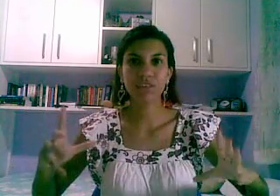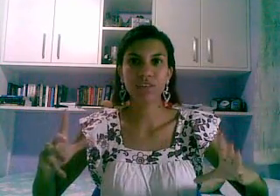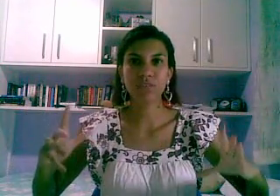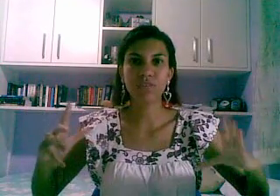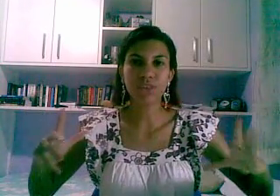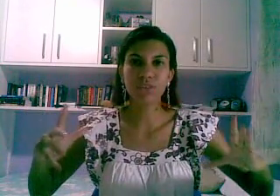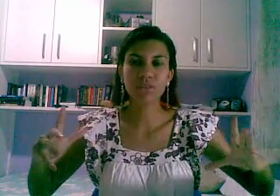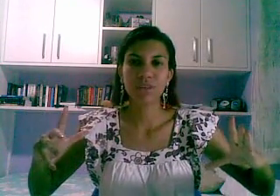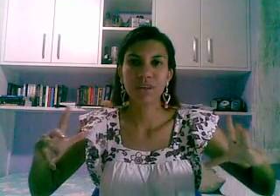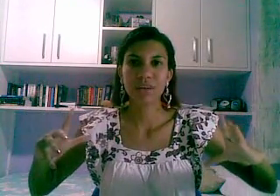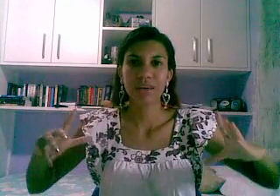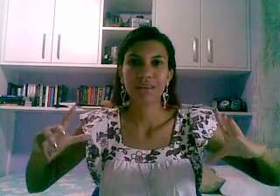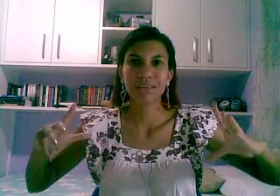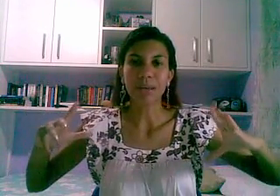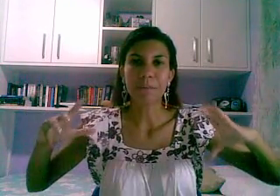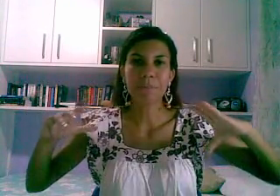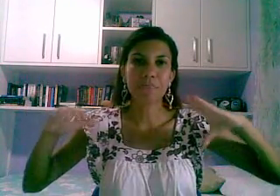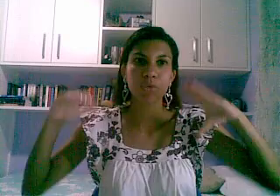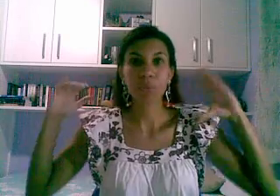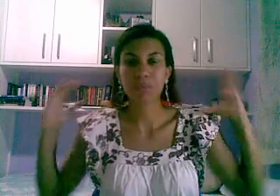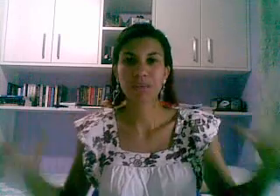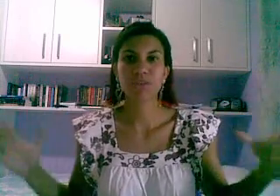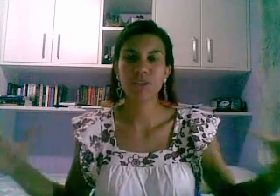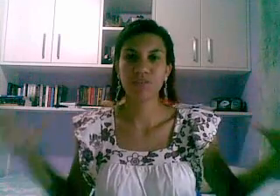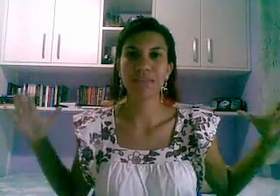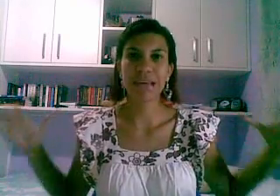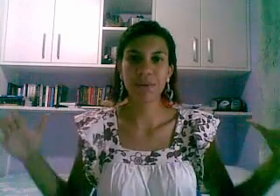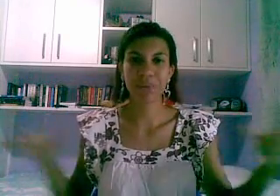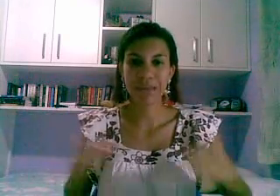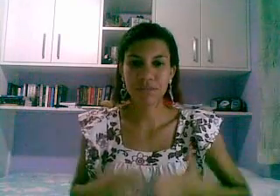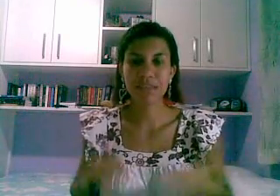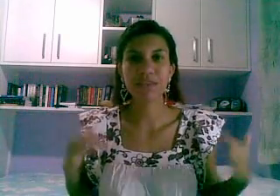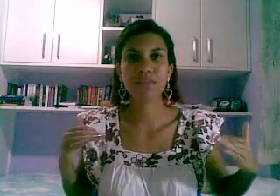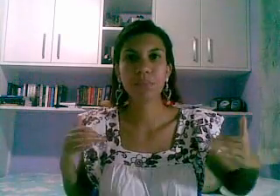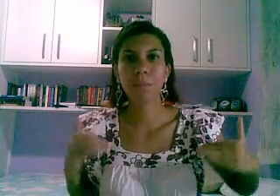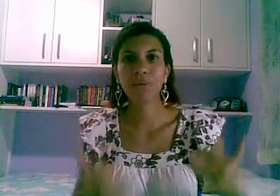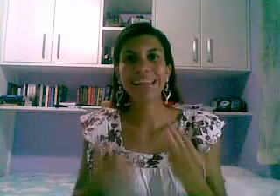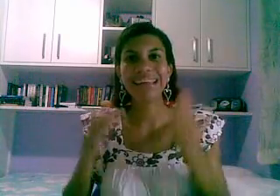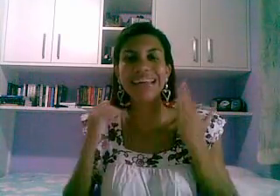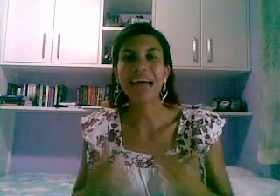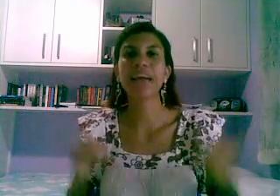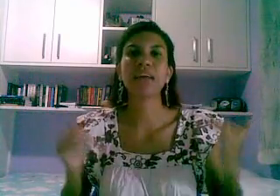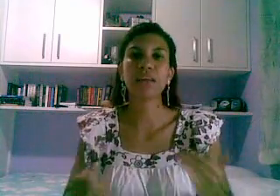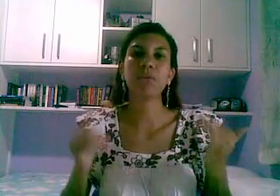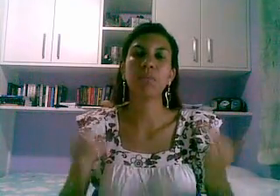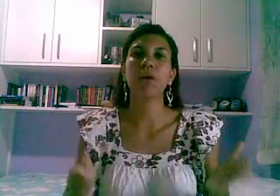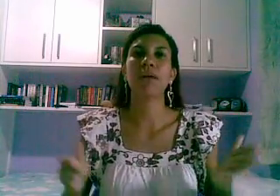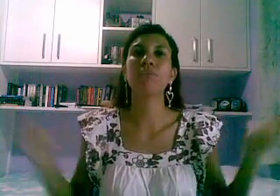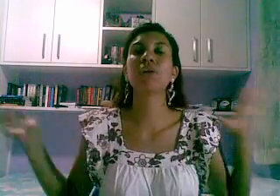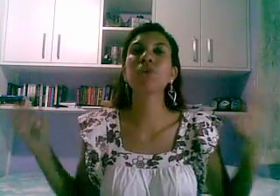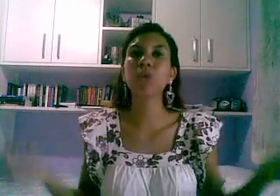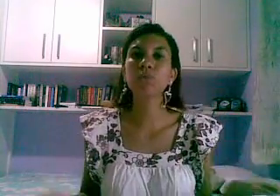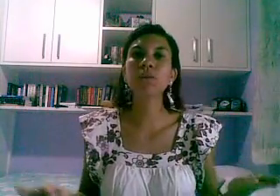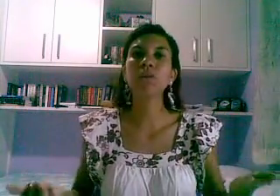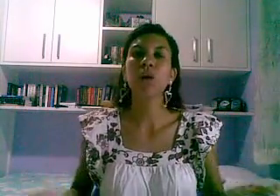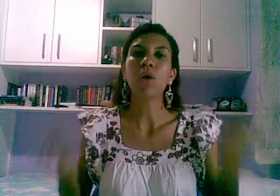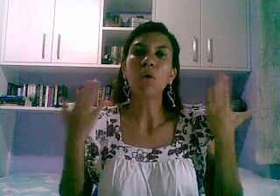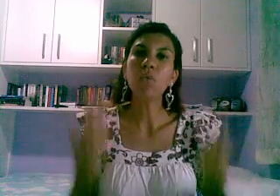vídeo promoção de aniversário que vocês podem ganhar aqui no blog afinal de contas um